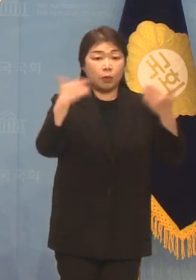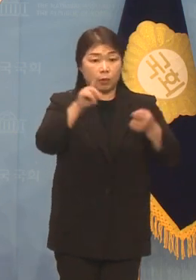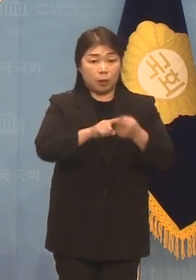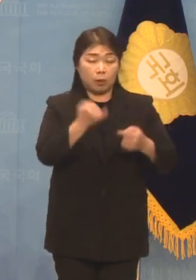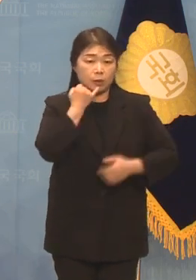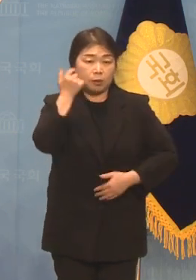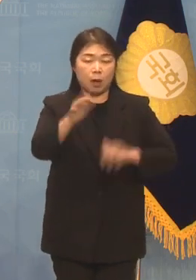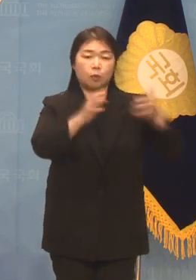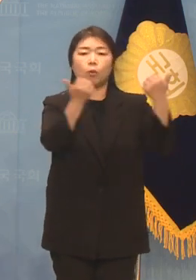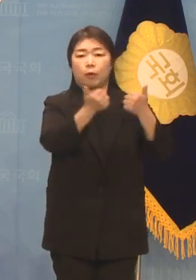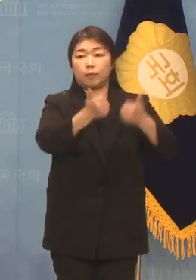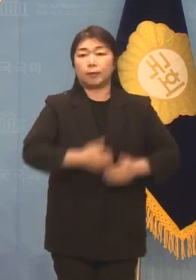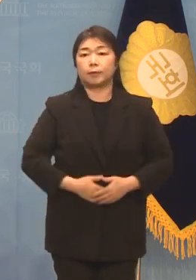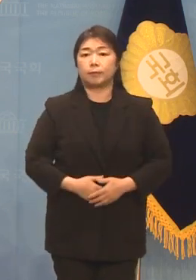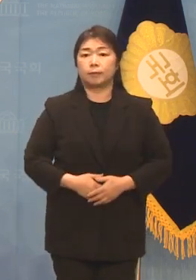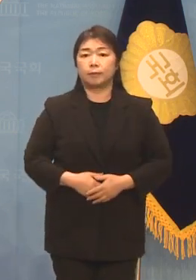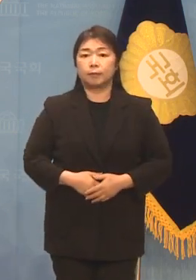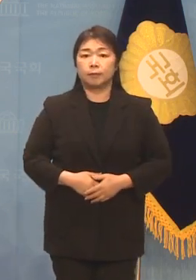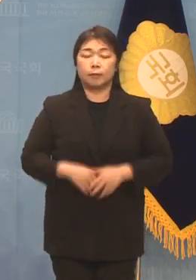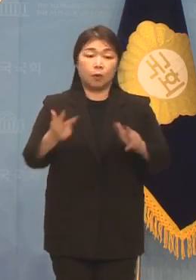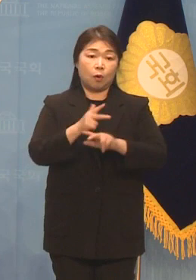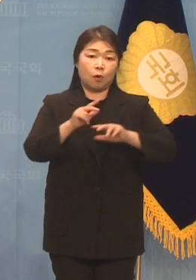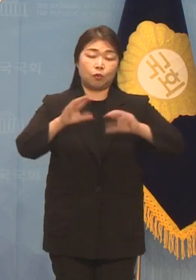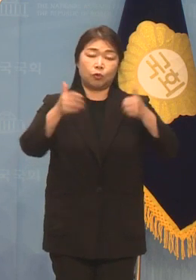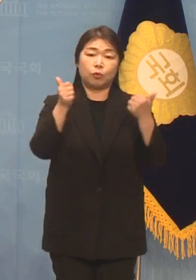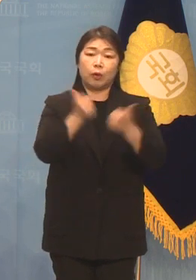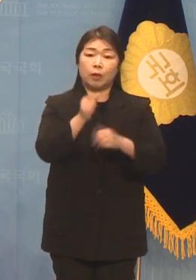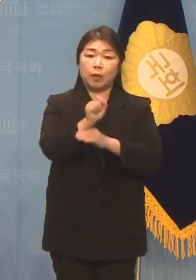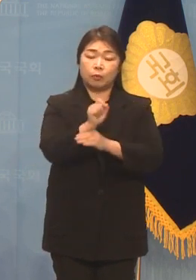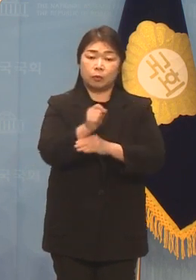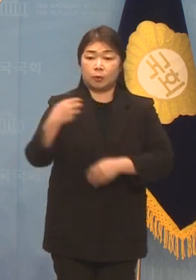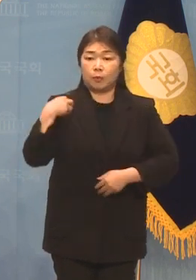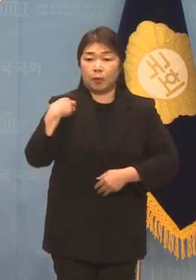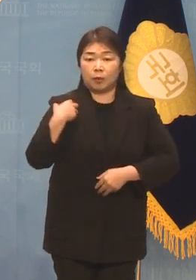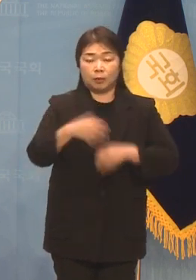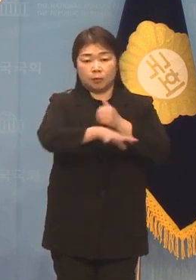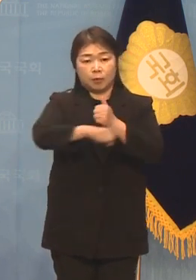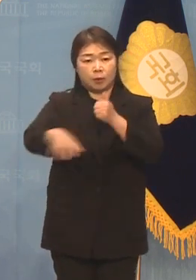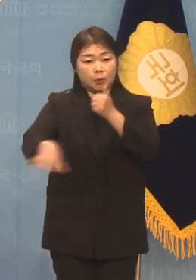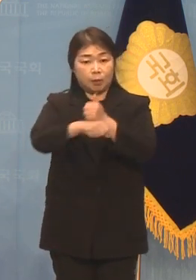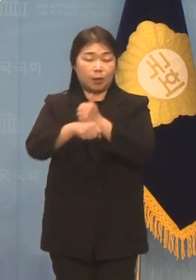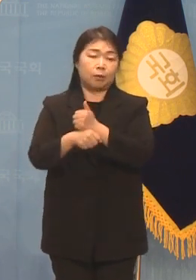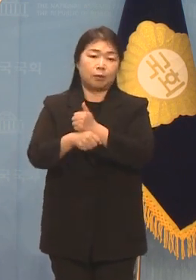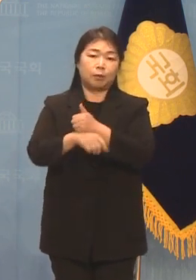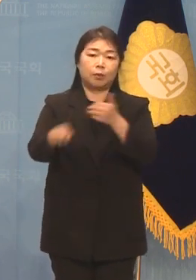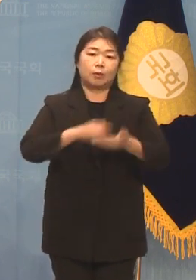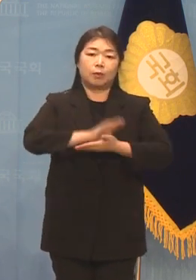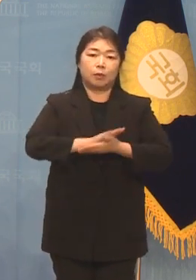진행될 예정입니다. 이번주 국회사무처와 소속기관의 주요 행사 및 발간물입니다.